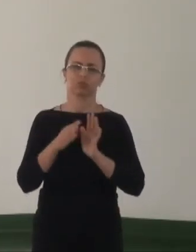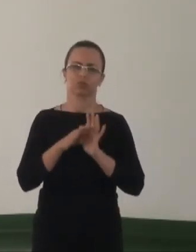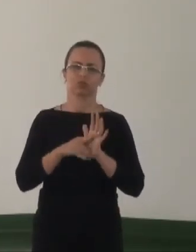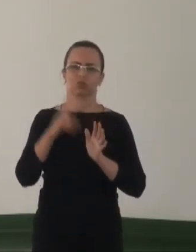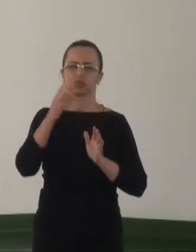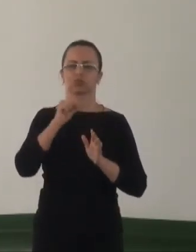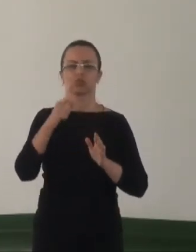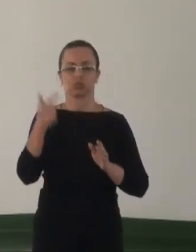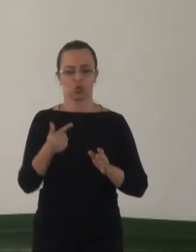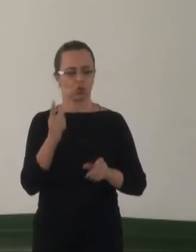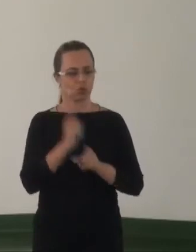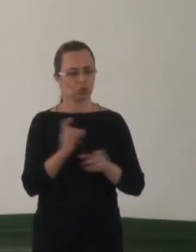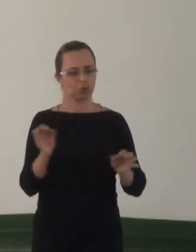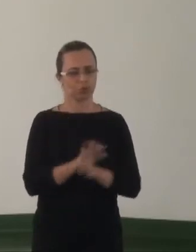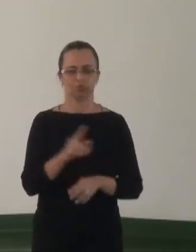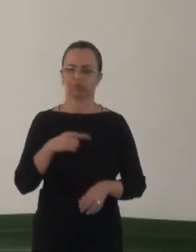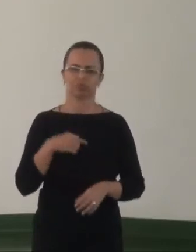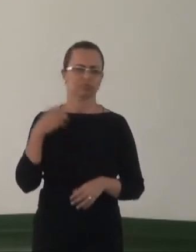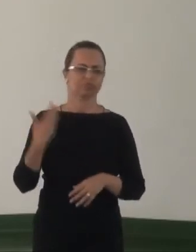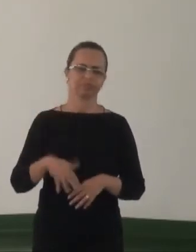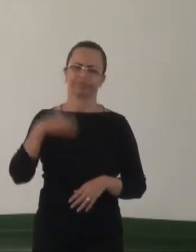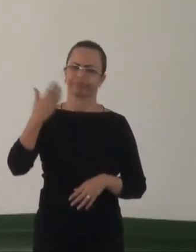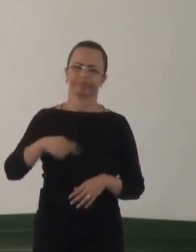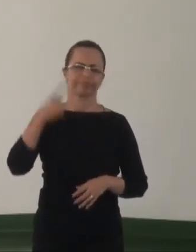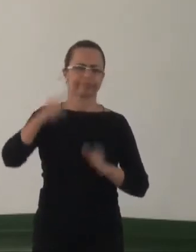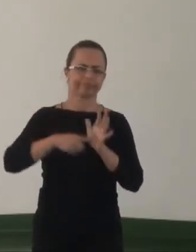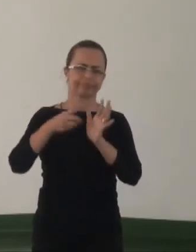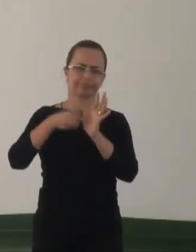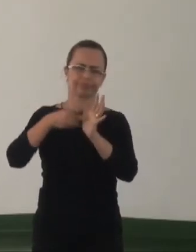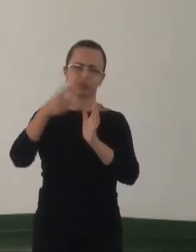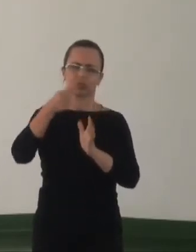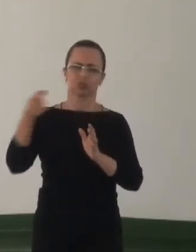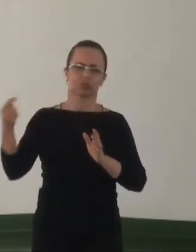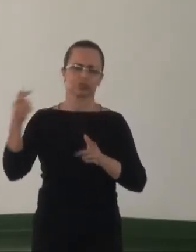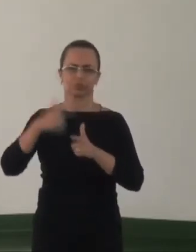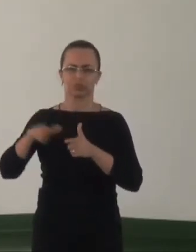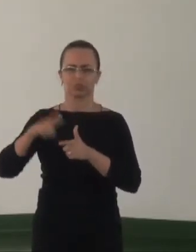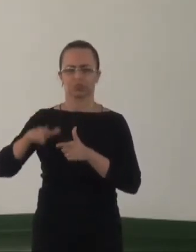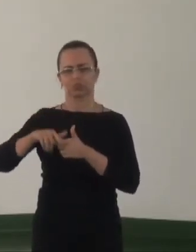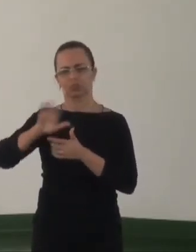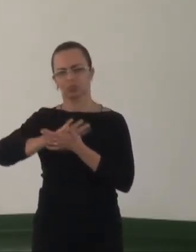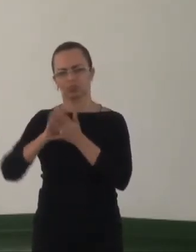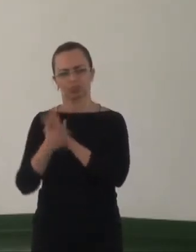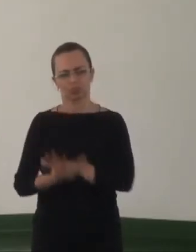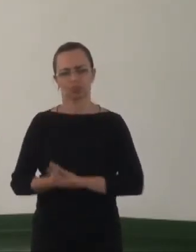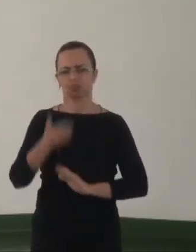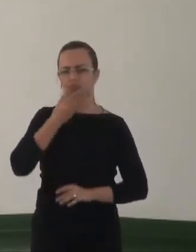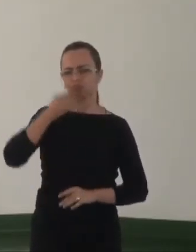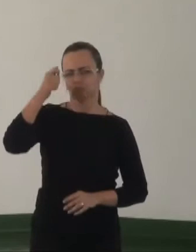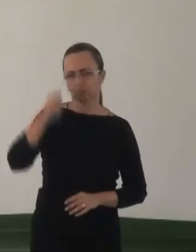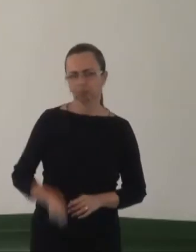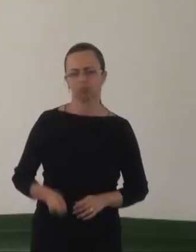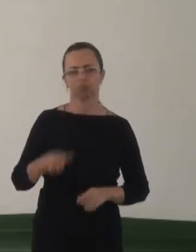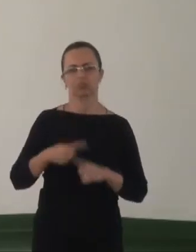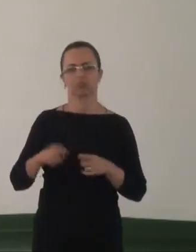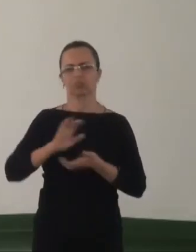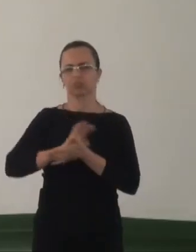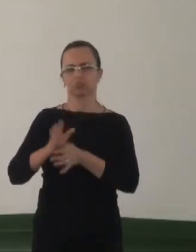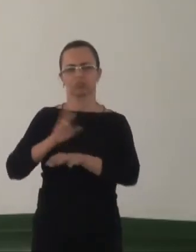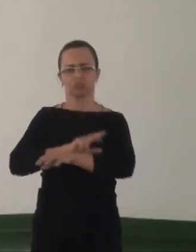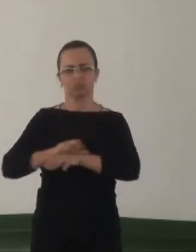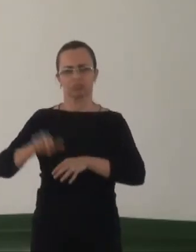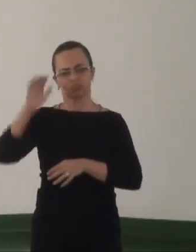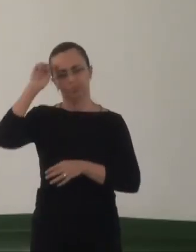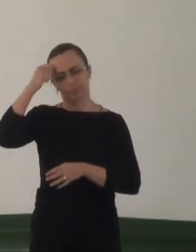segundo encontro. Isso é coisa para 200 encontros, para a gente resolver problemas de homofobia, de machismo, de racismo e de todas as